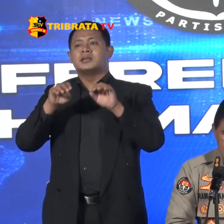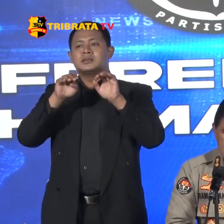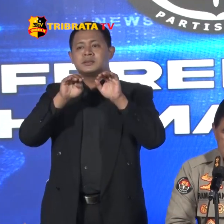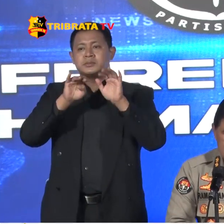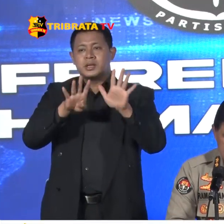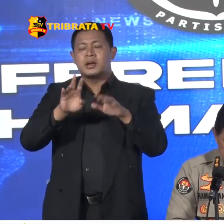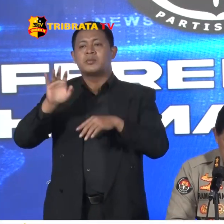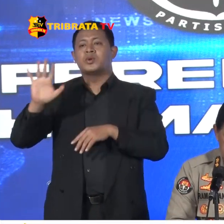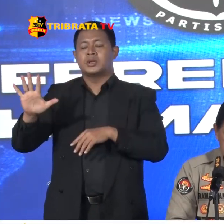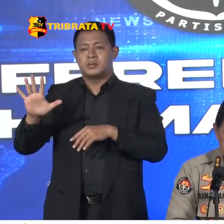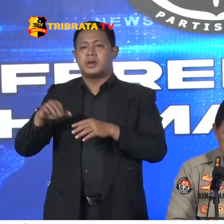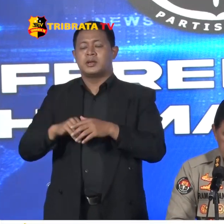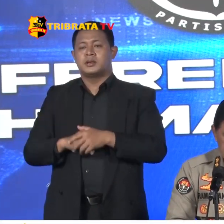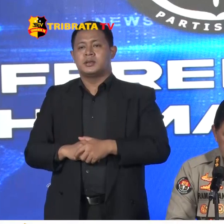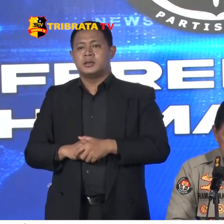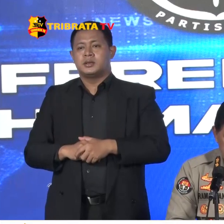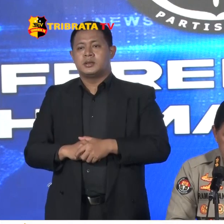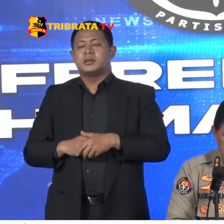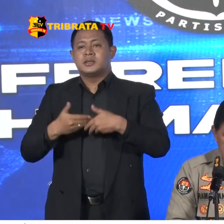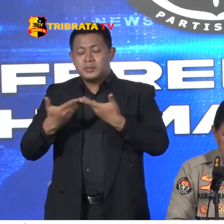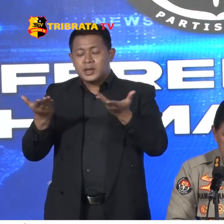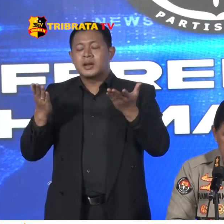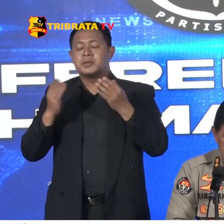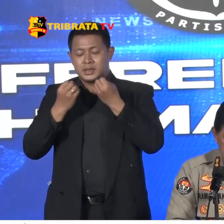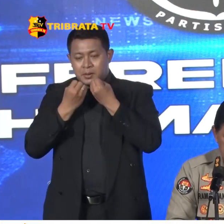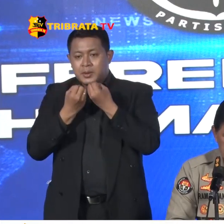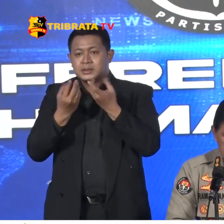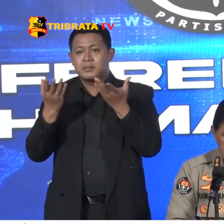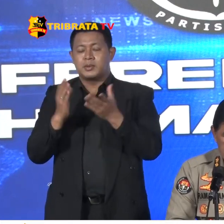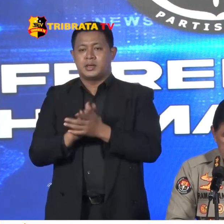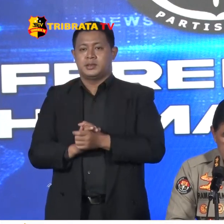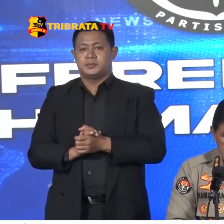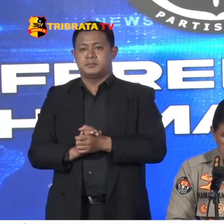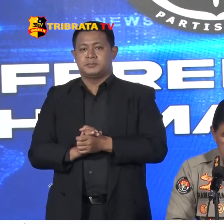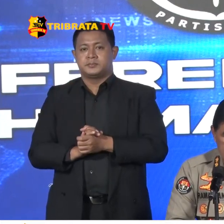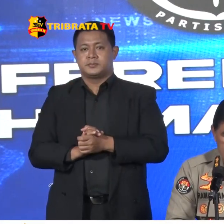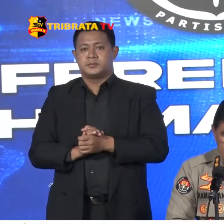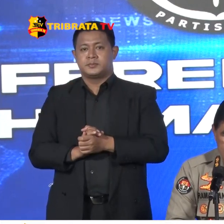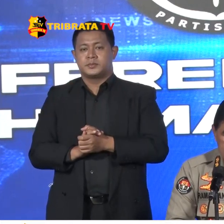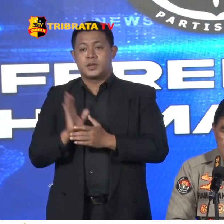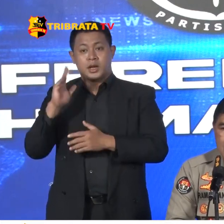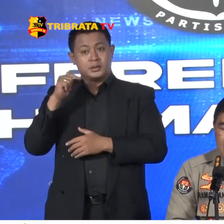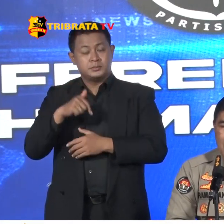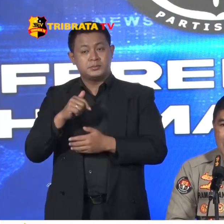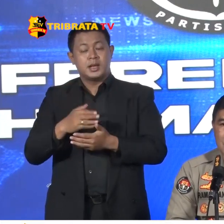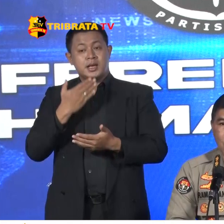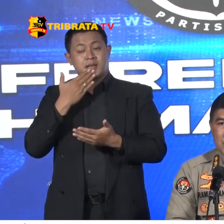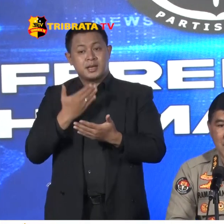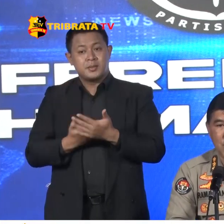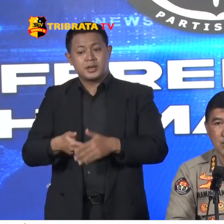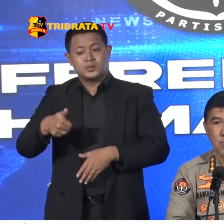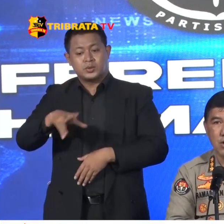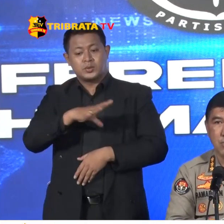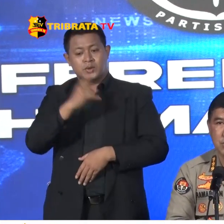Kejadian Demikian Yang kami Sampaikan Pada Hari ini Terima kasih